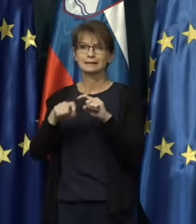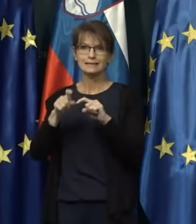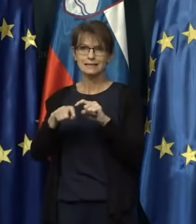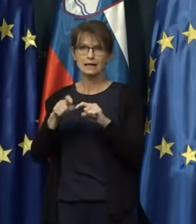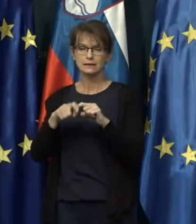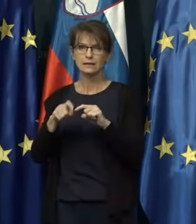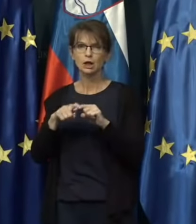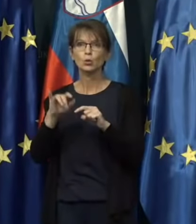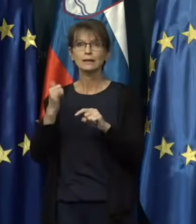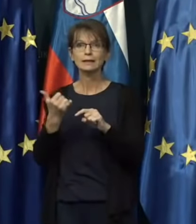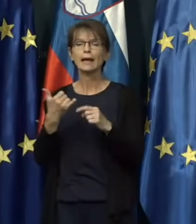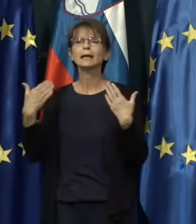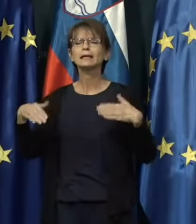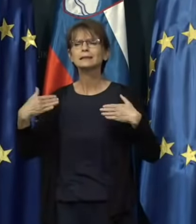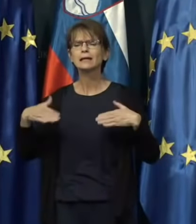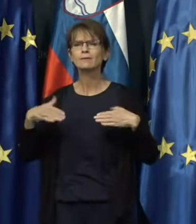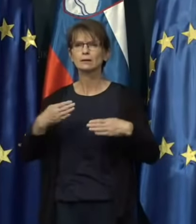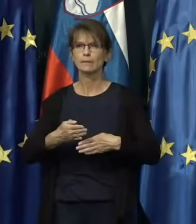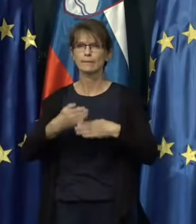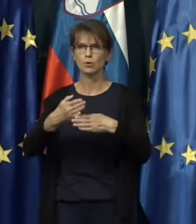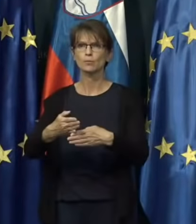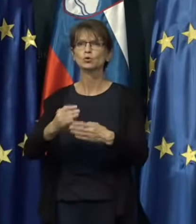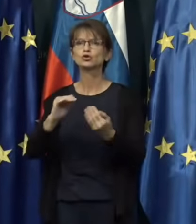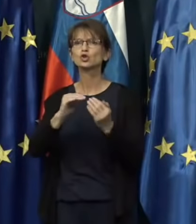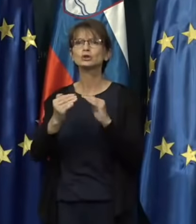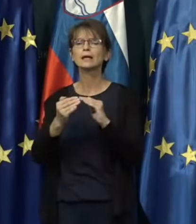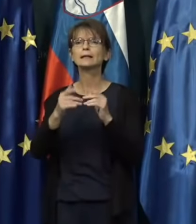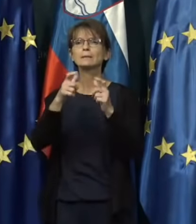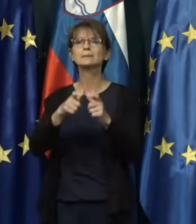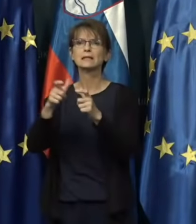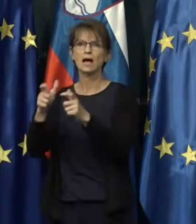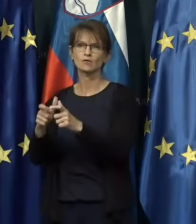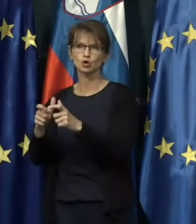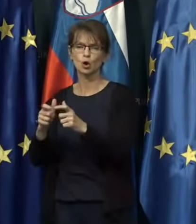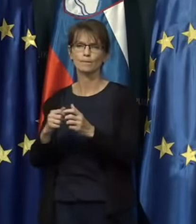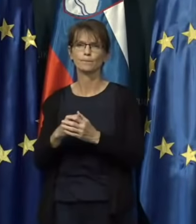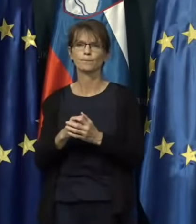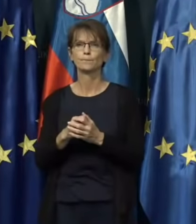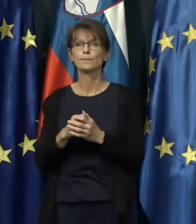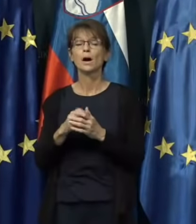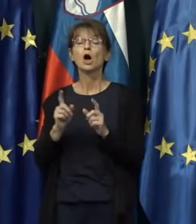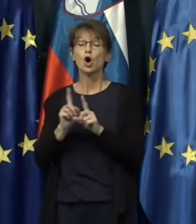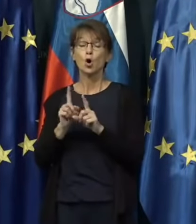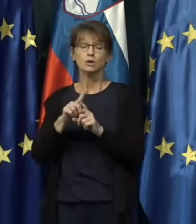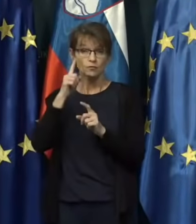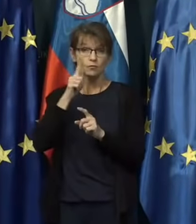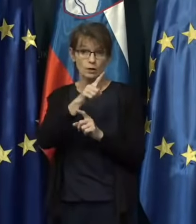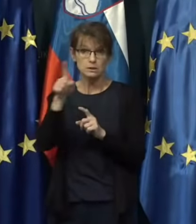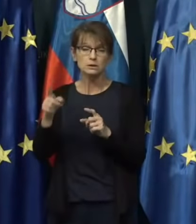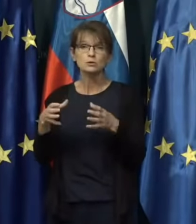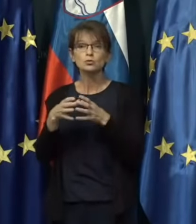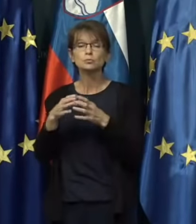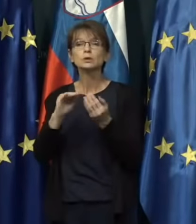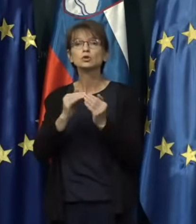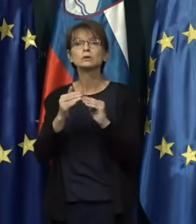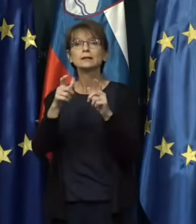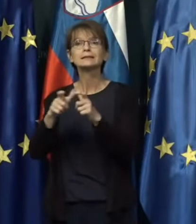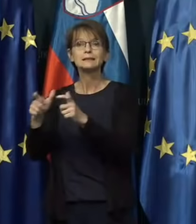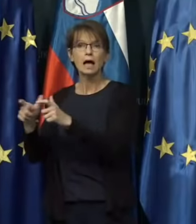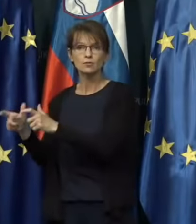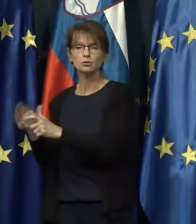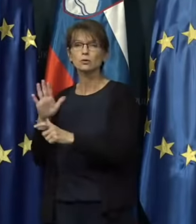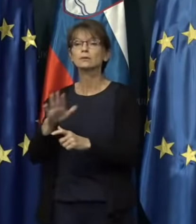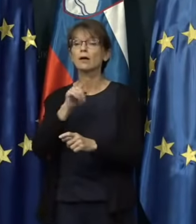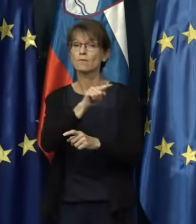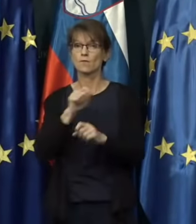interventna pomoč socialnim zavodom. Kot veste, je skupnost socialnih zavodov na vlado